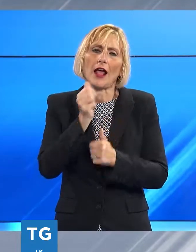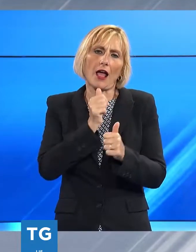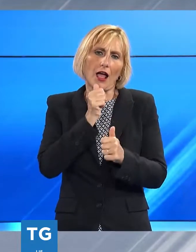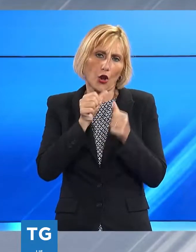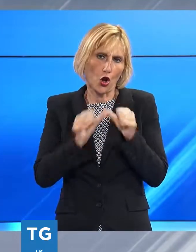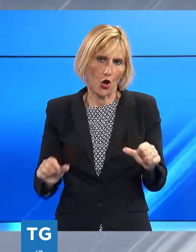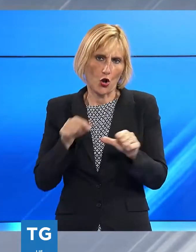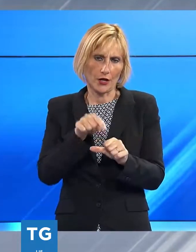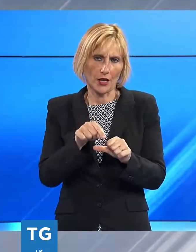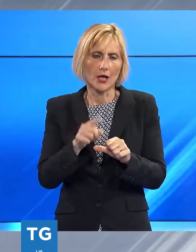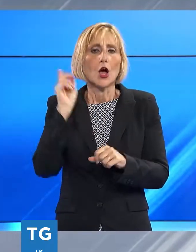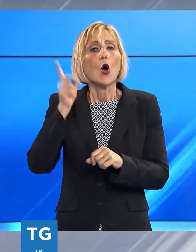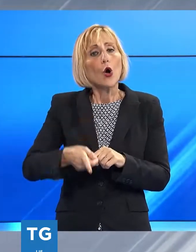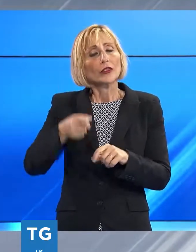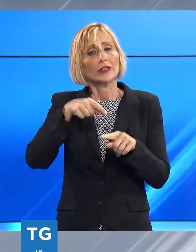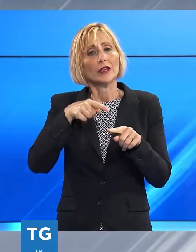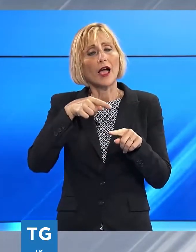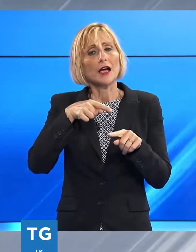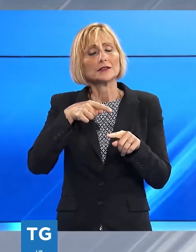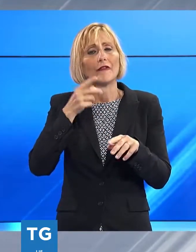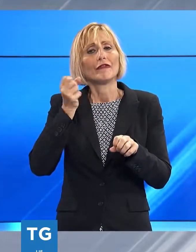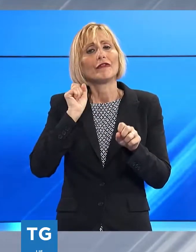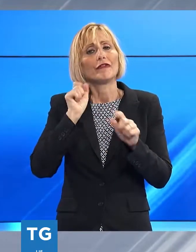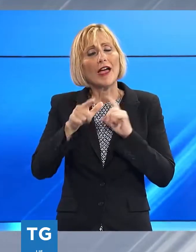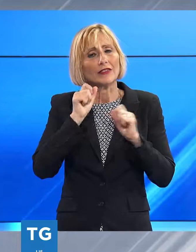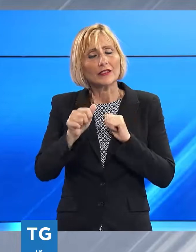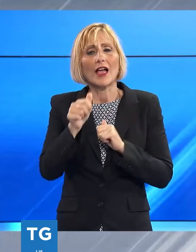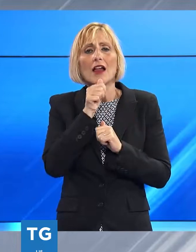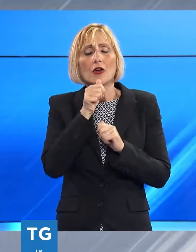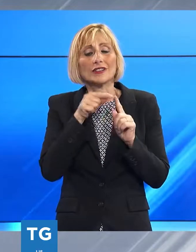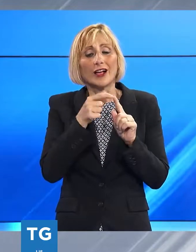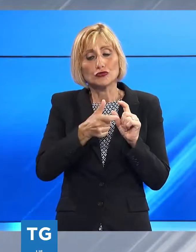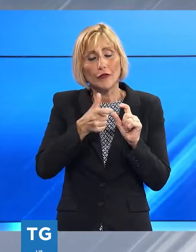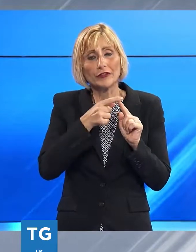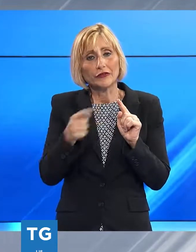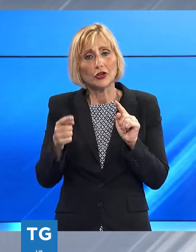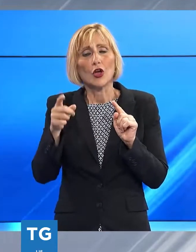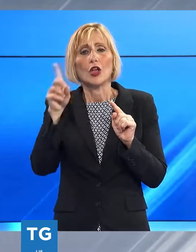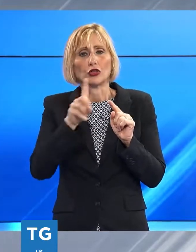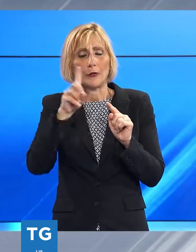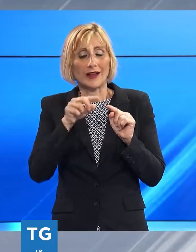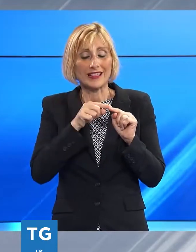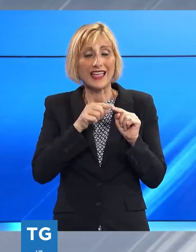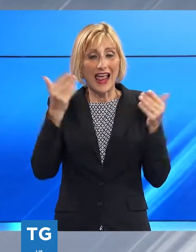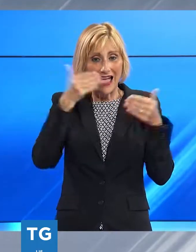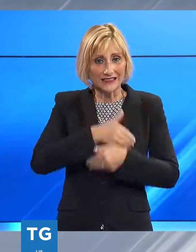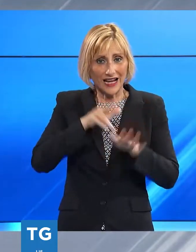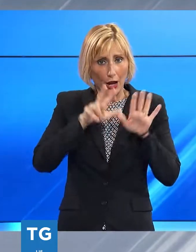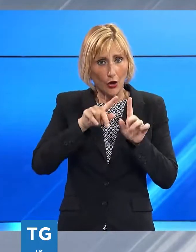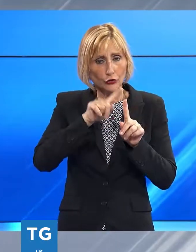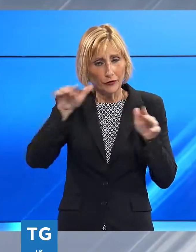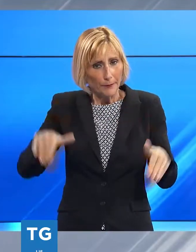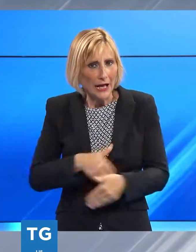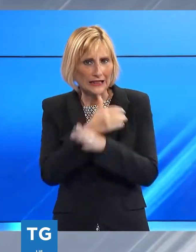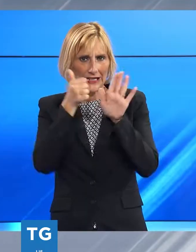'ordinanza che vieta la vendita da asporto di alcolici e superalcolici dal giovedì alla domenica dalle 20 alle 6 nella fascia litoranea a ridosso